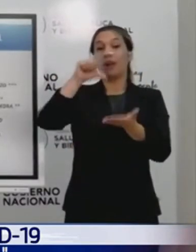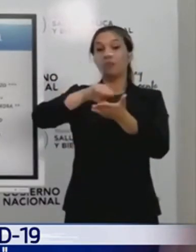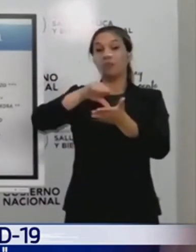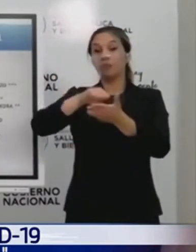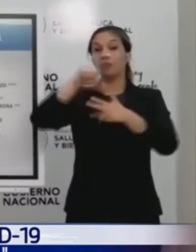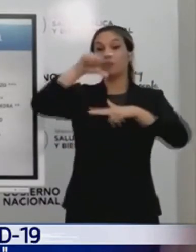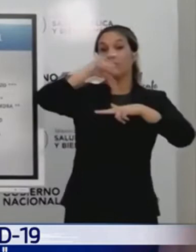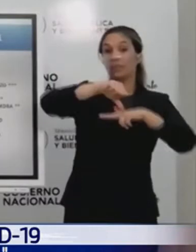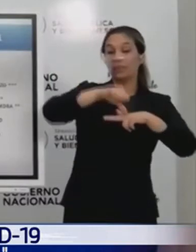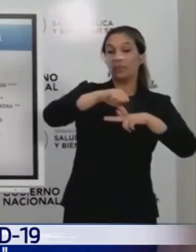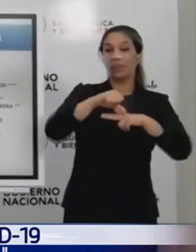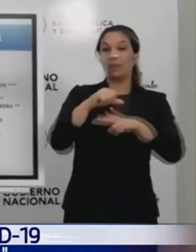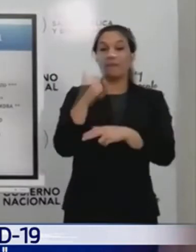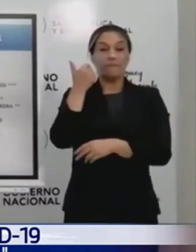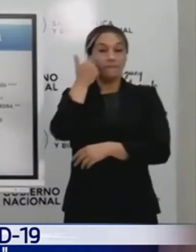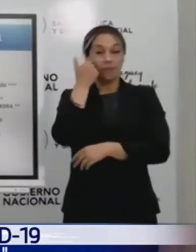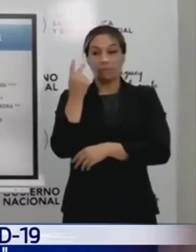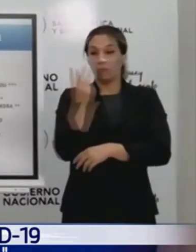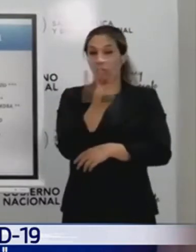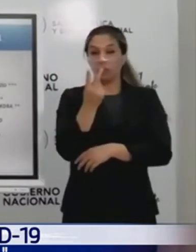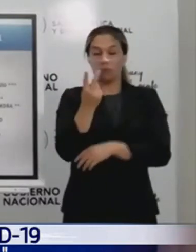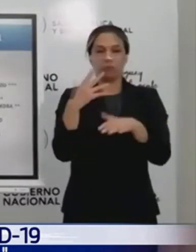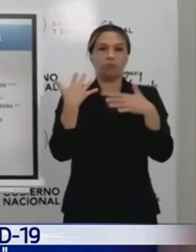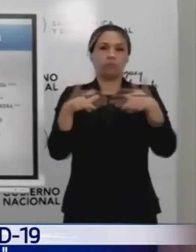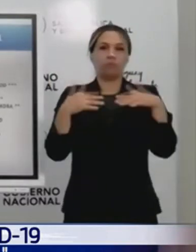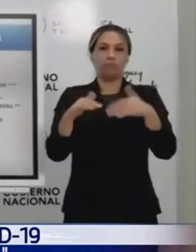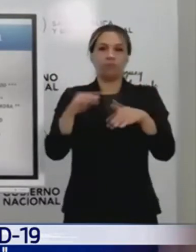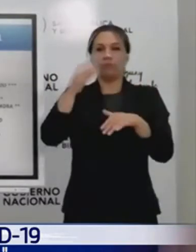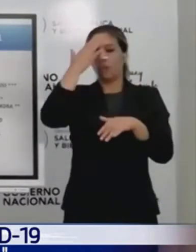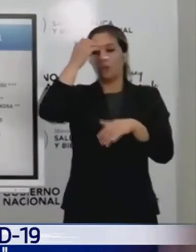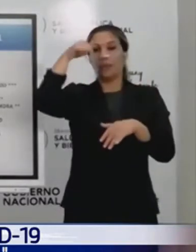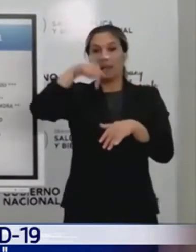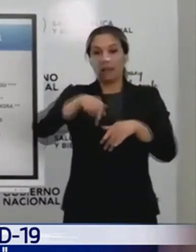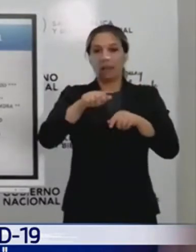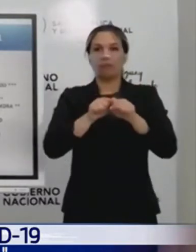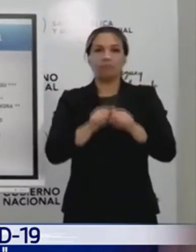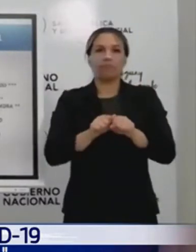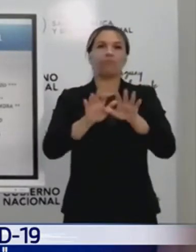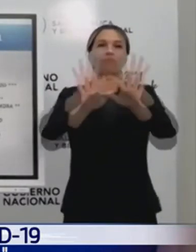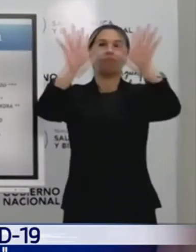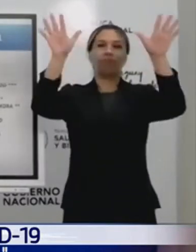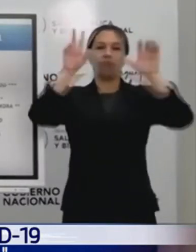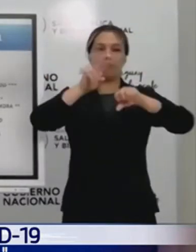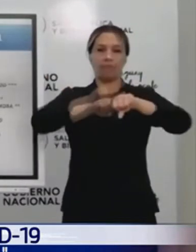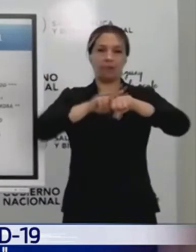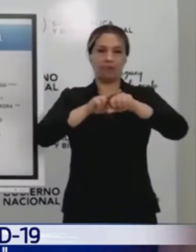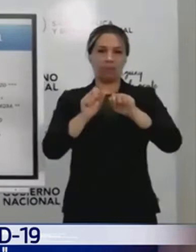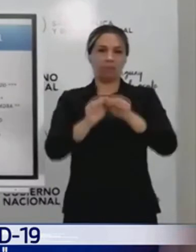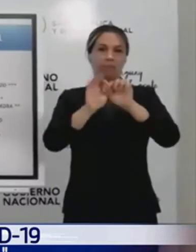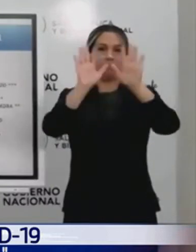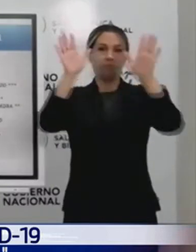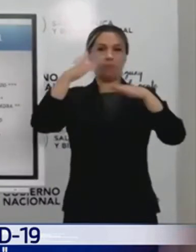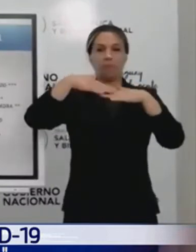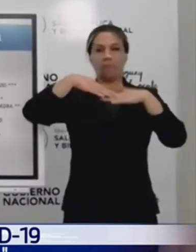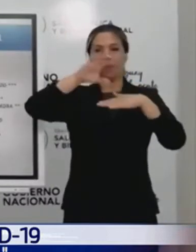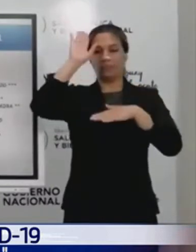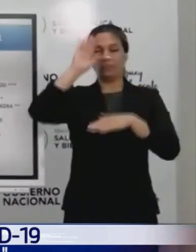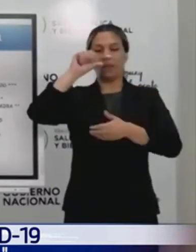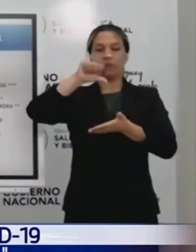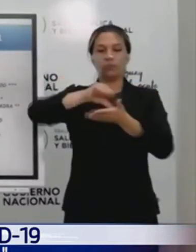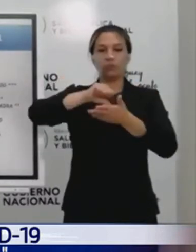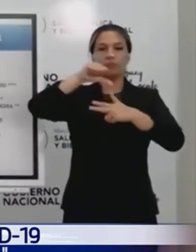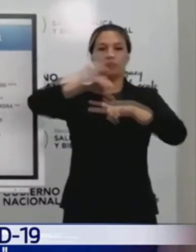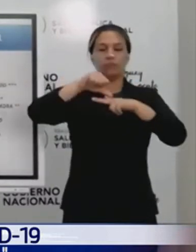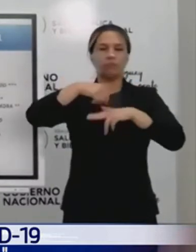Central están enfermos, es de acá que se lleva para todas partes del país. Esta es el área del país más poblada,